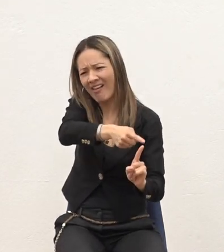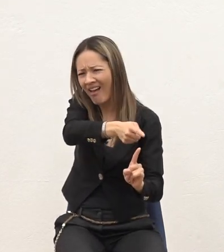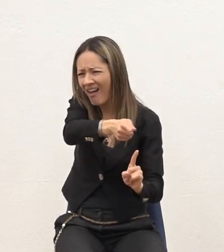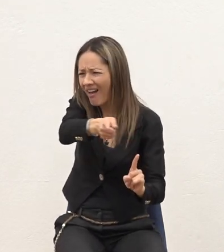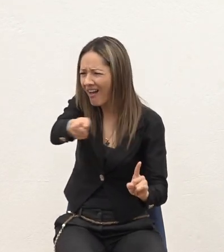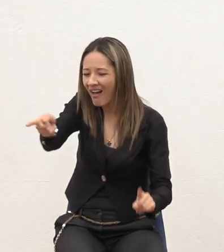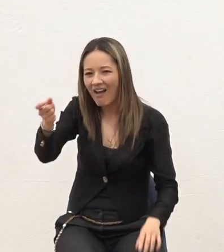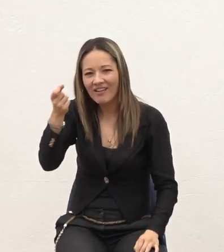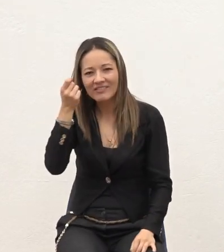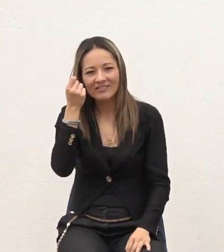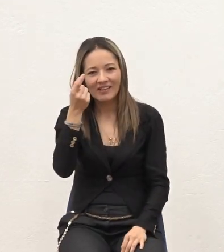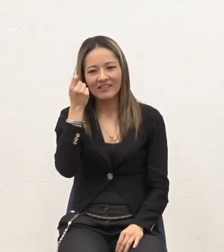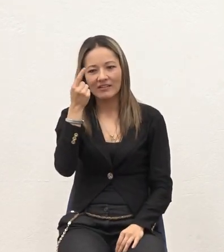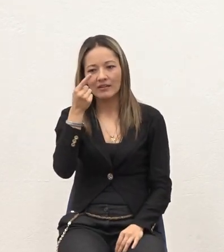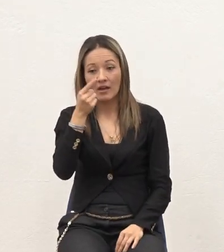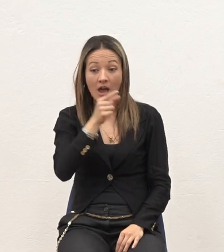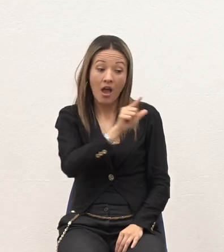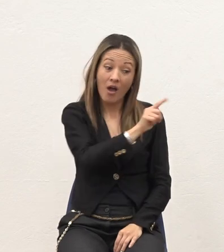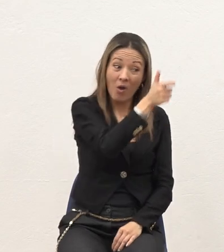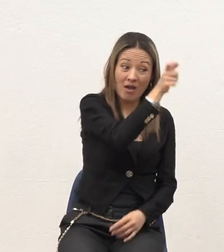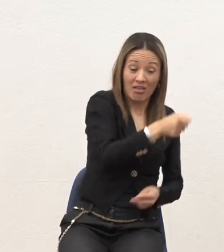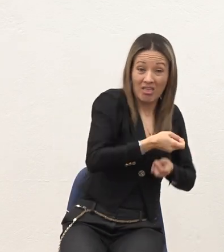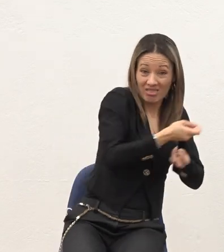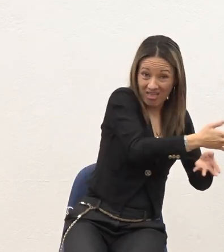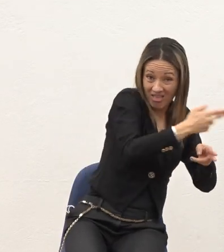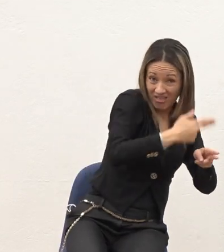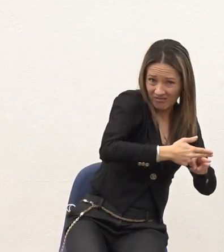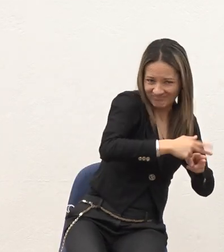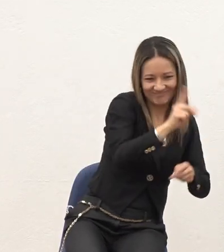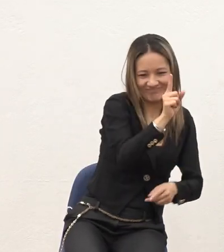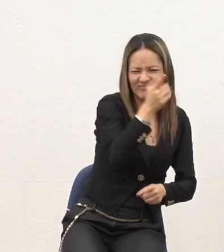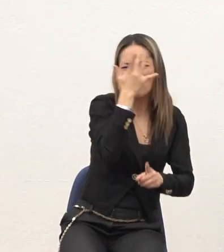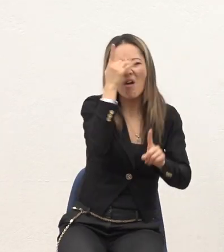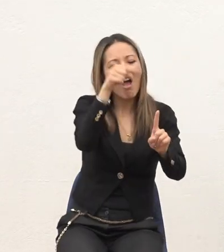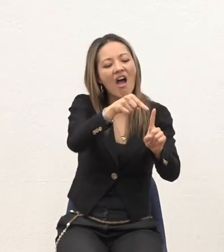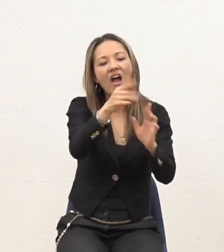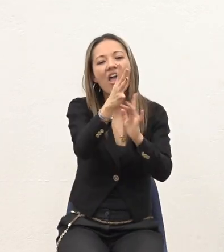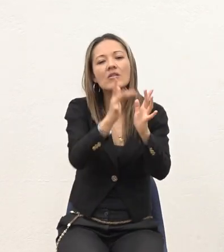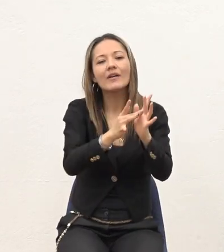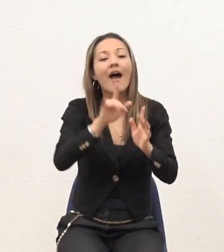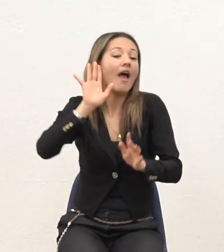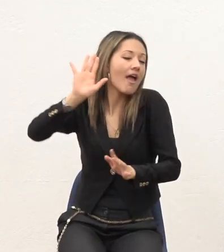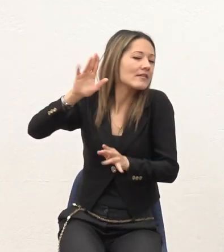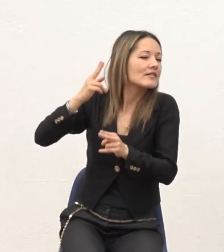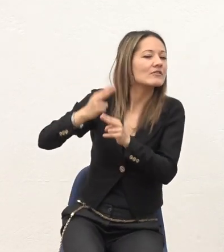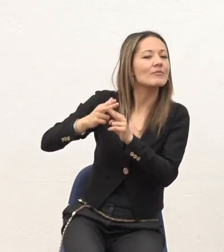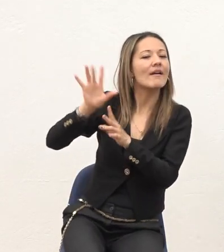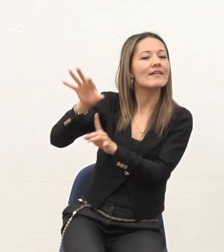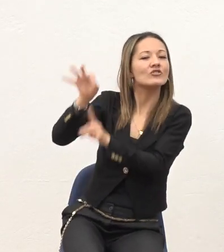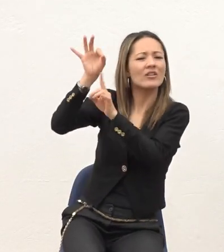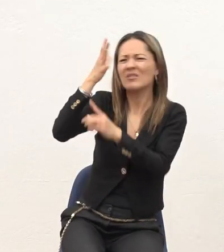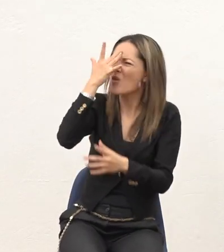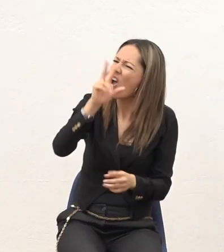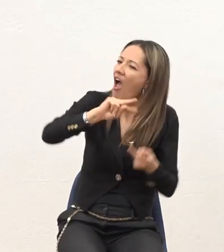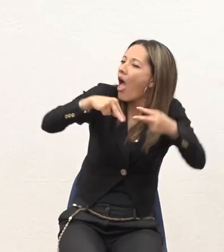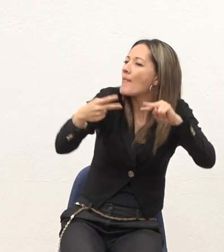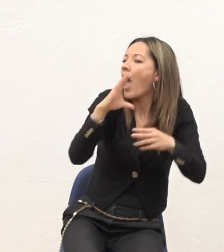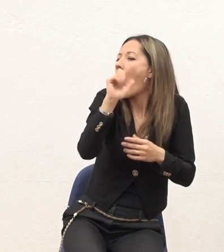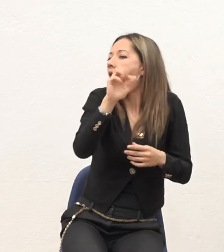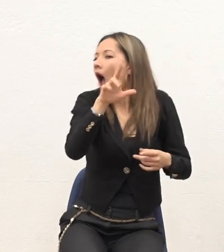le dio Otro nombre A nadie más ¿Por qué Jesús? Porque fue el nombre Que Él escogió ¿Por qué no Carlos? ¿Por qué no Fernando? ¿Por qué Luis? ¿Por qué